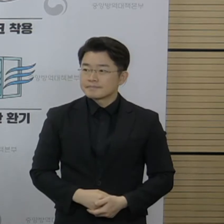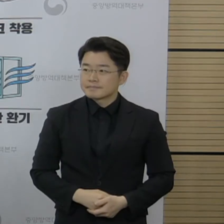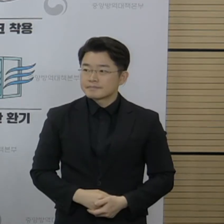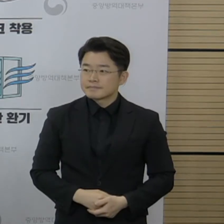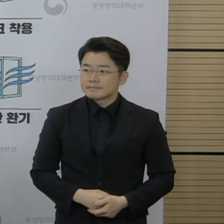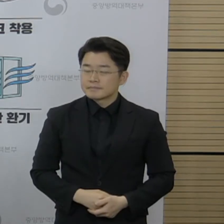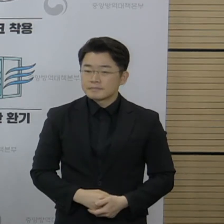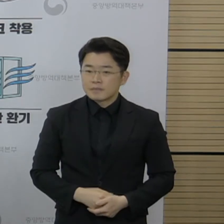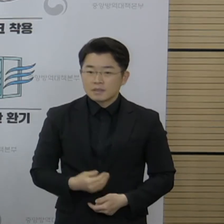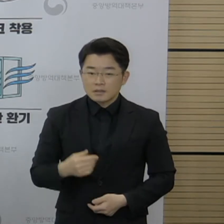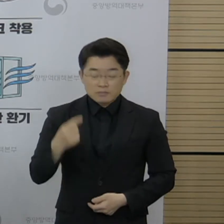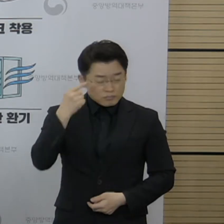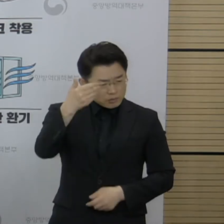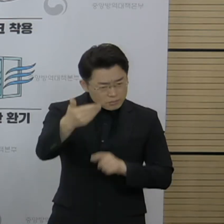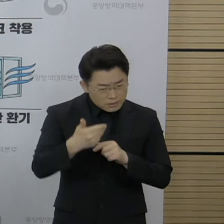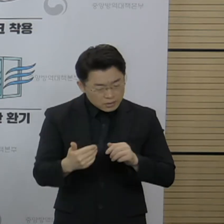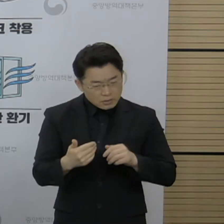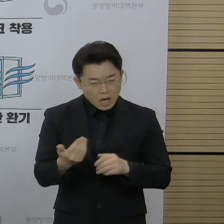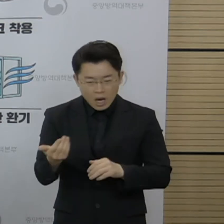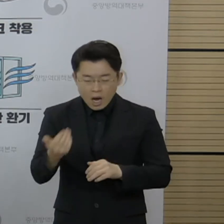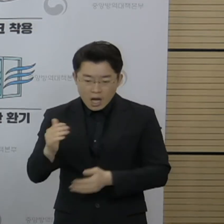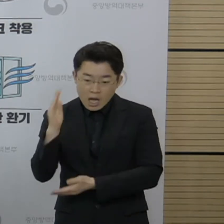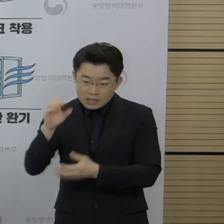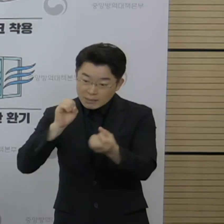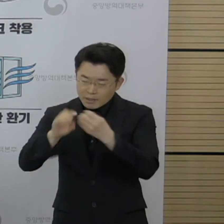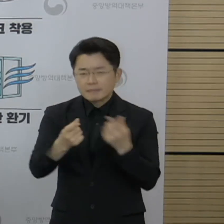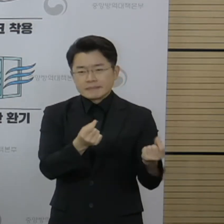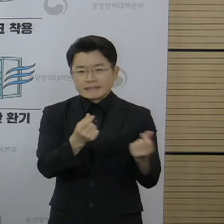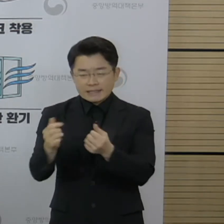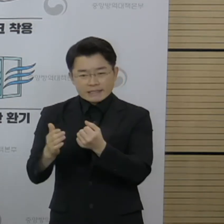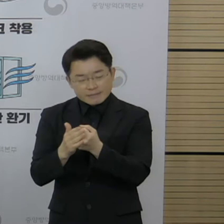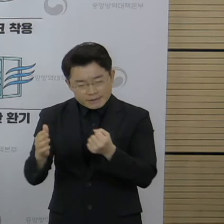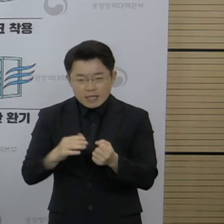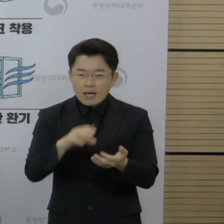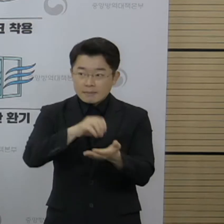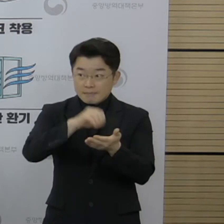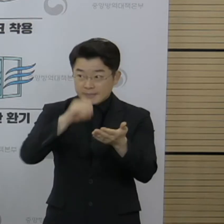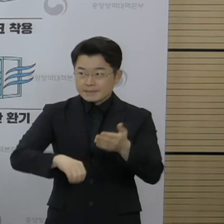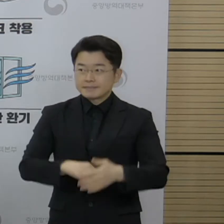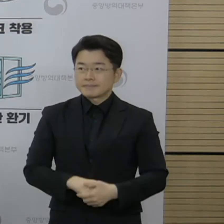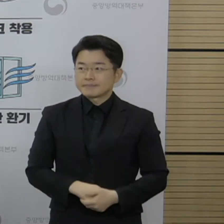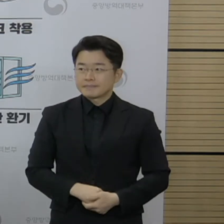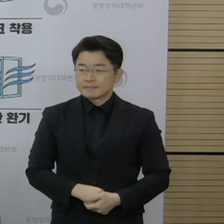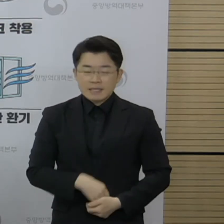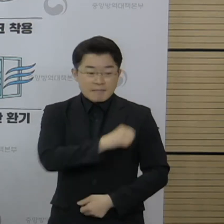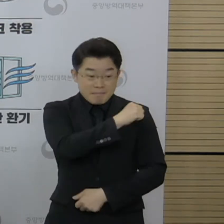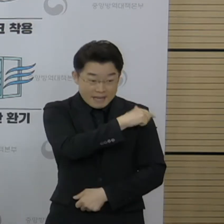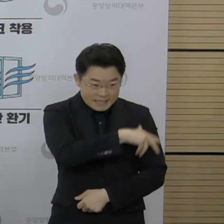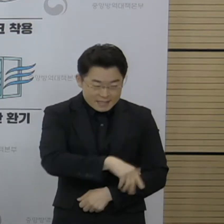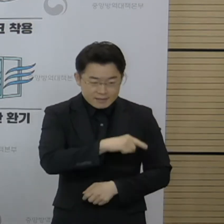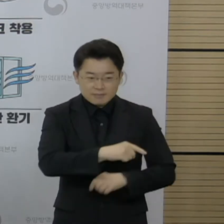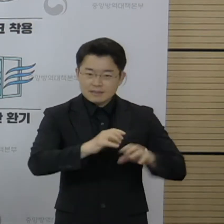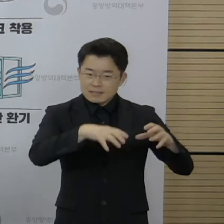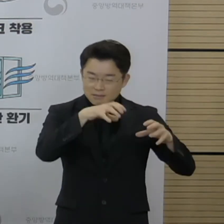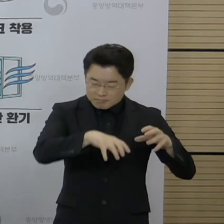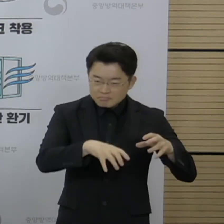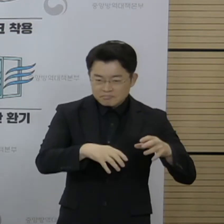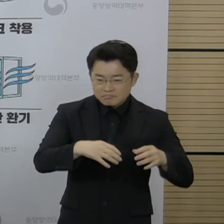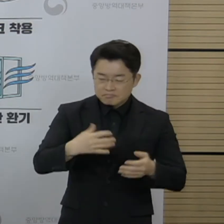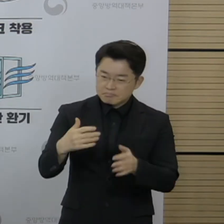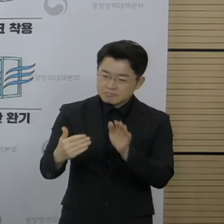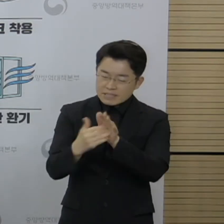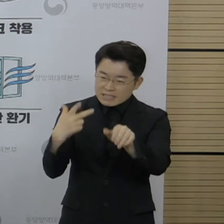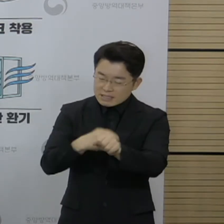답변으로 가름하겠습니다. 이 70만 회분이 팔레스타인에서 거절한 물량이다라는 현지 보도에 대해서는 조금 전